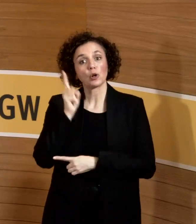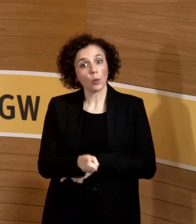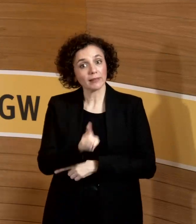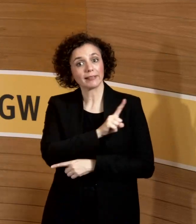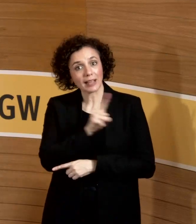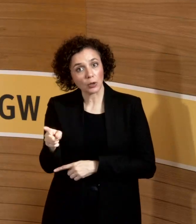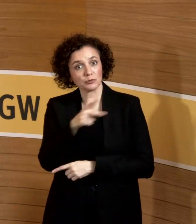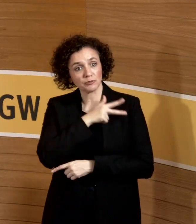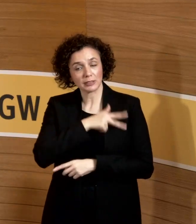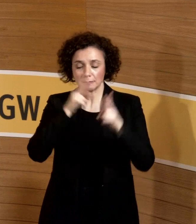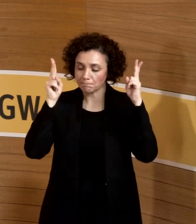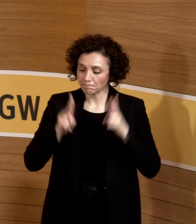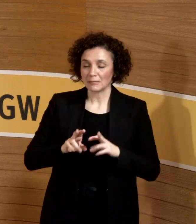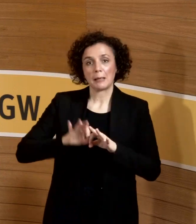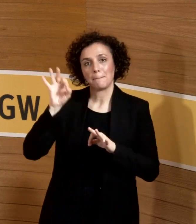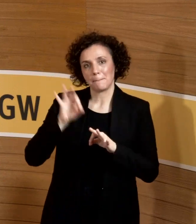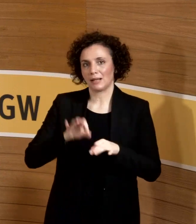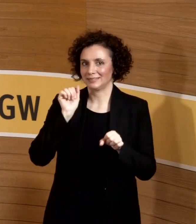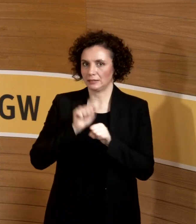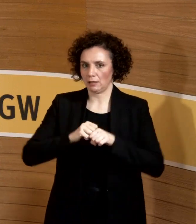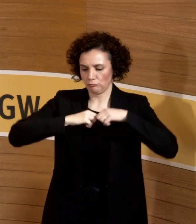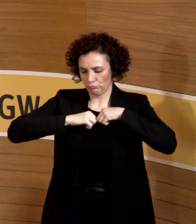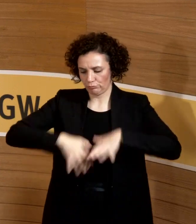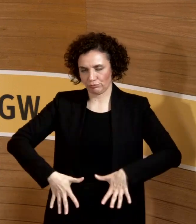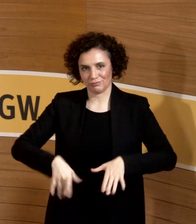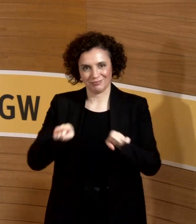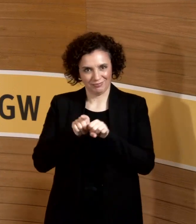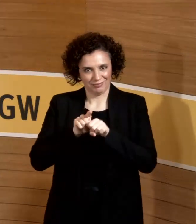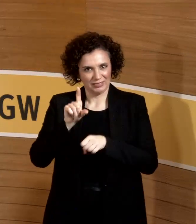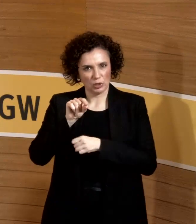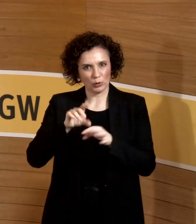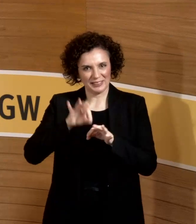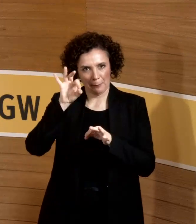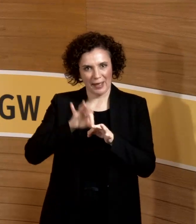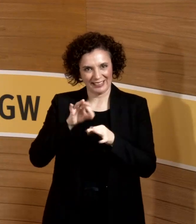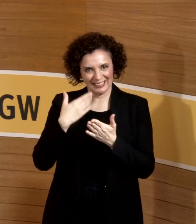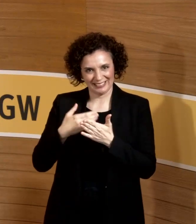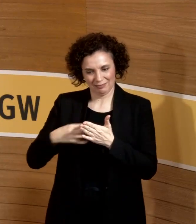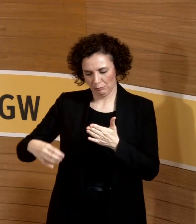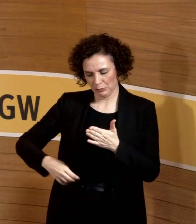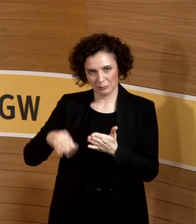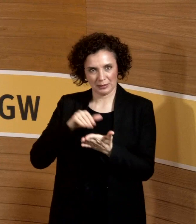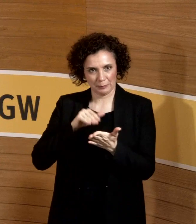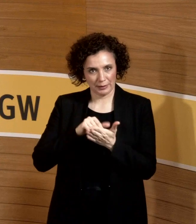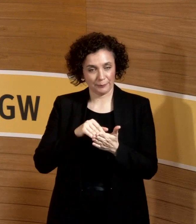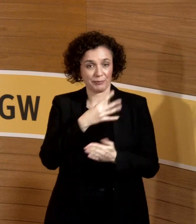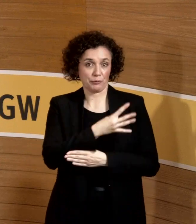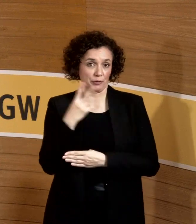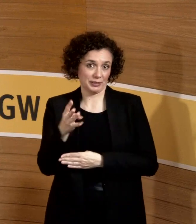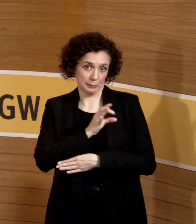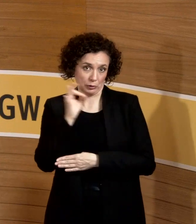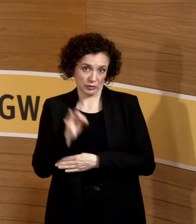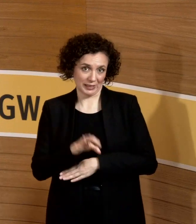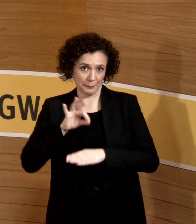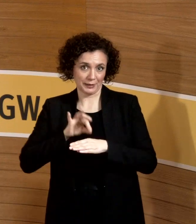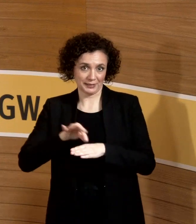messbare Expositionen auf diesen Dosimetern, davon 44 Prozent aus der Medizin. Und dann